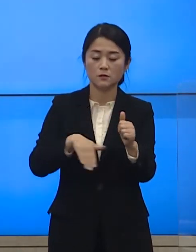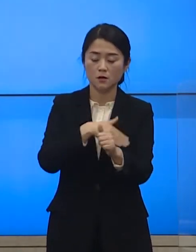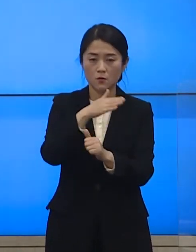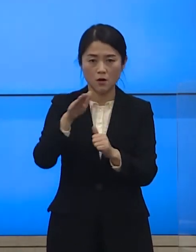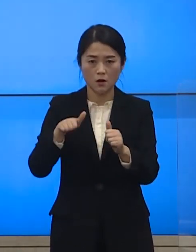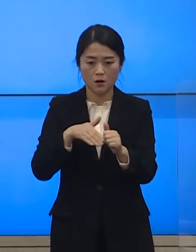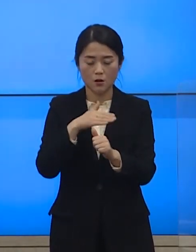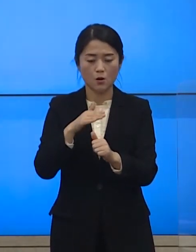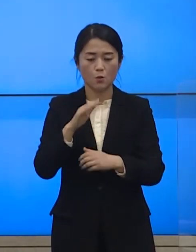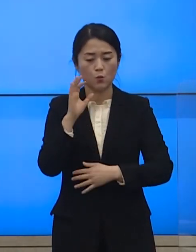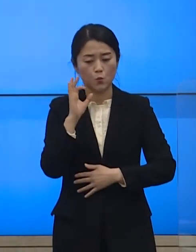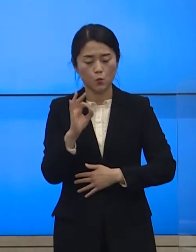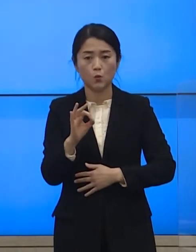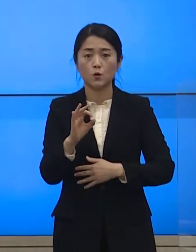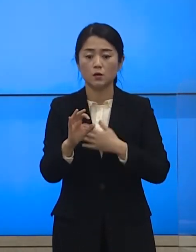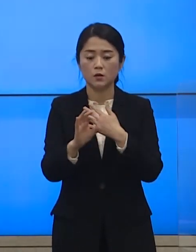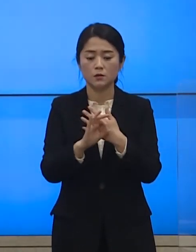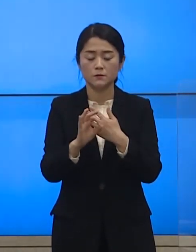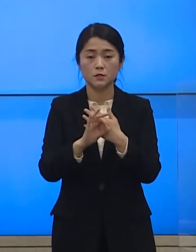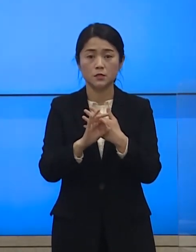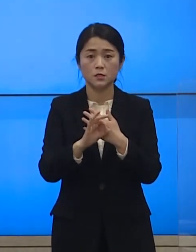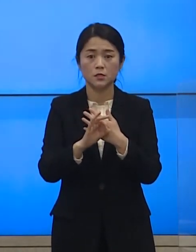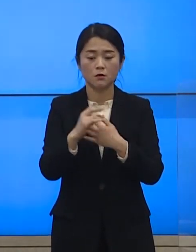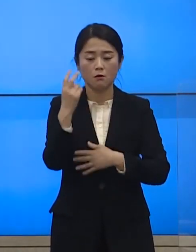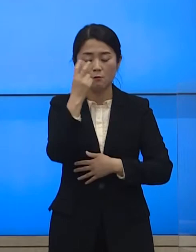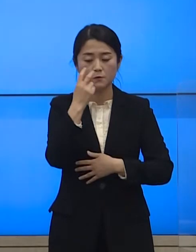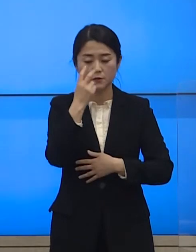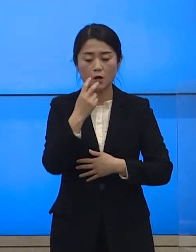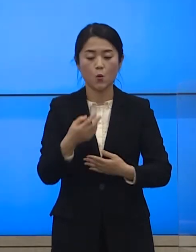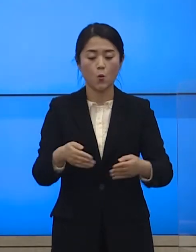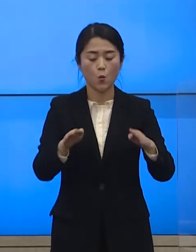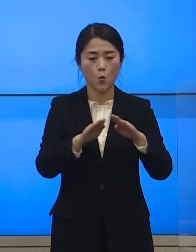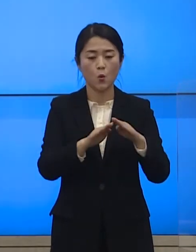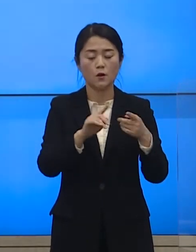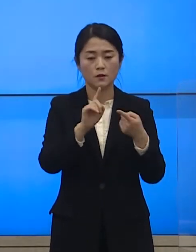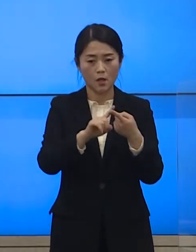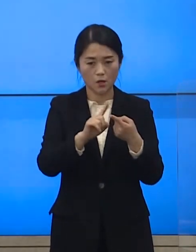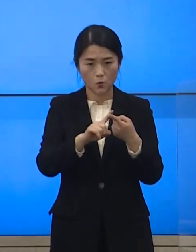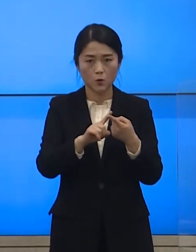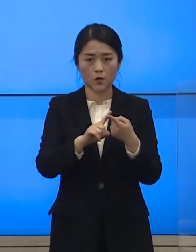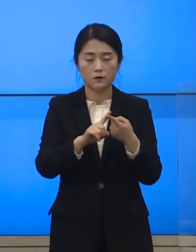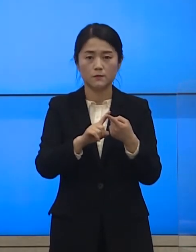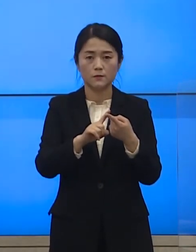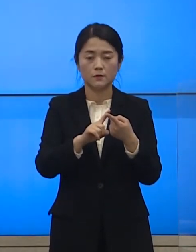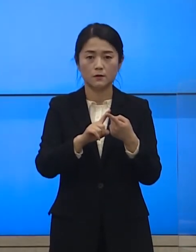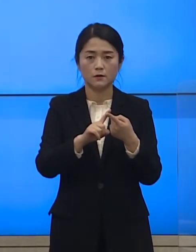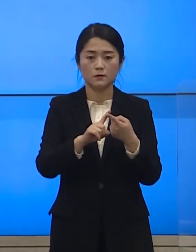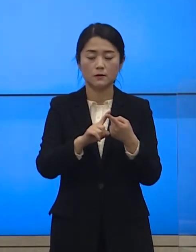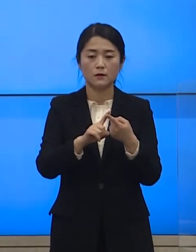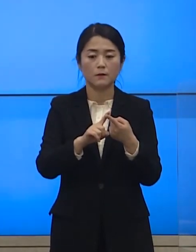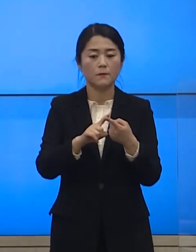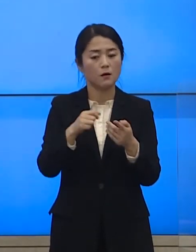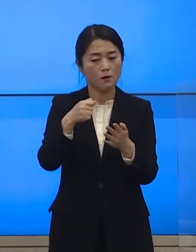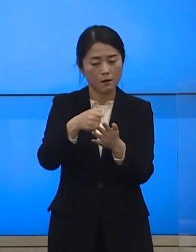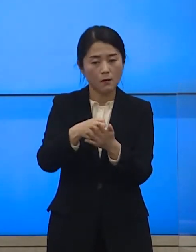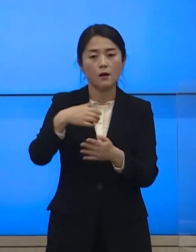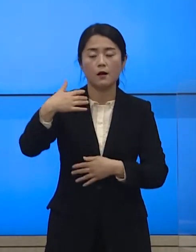보아가며 임시선별검사소 운영을 지속할지 예보를 판단하겠습니다